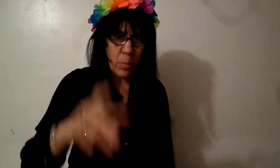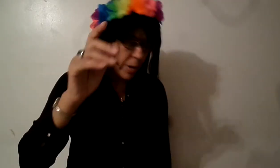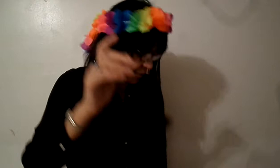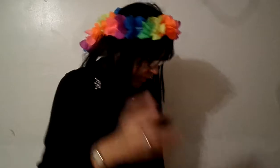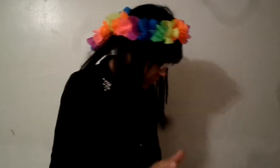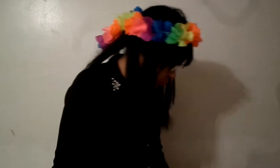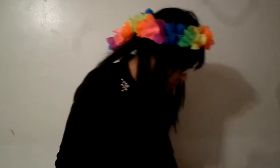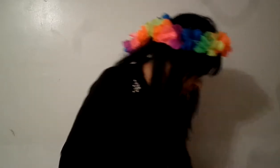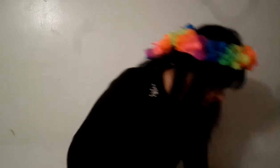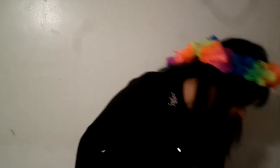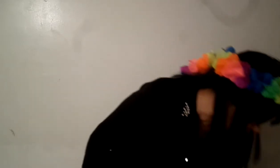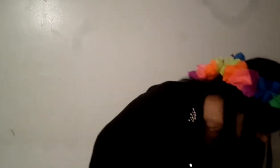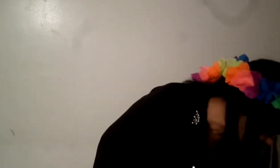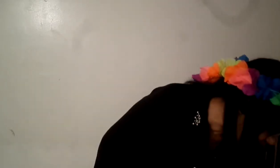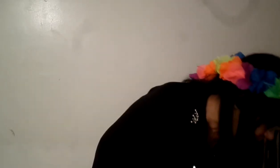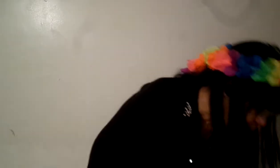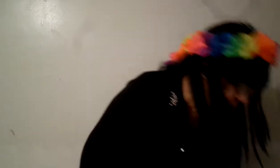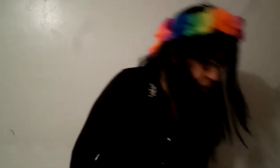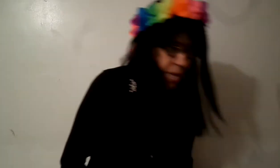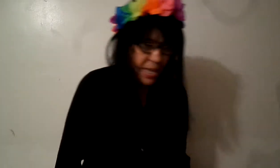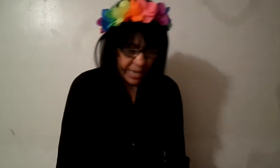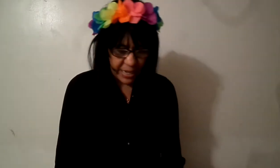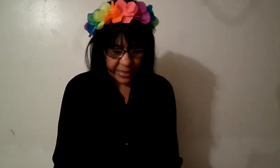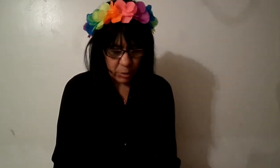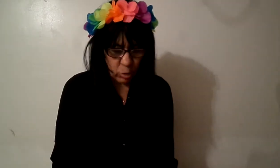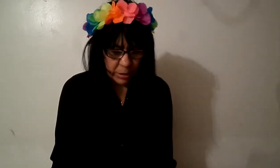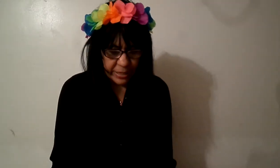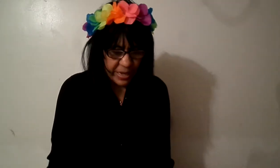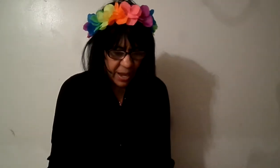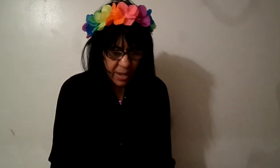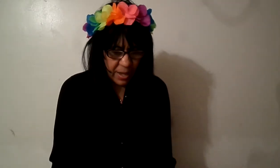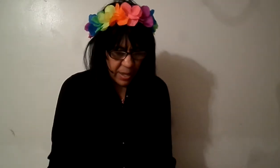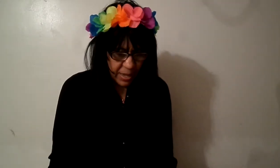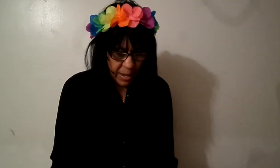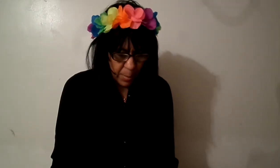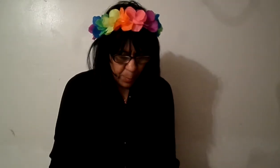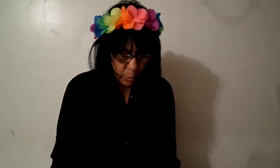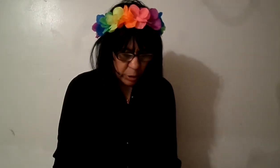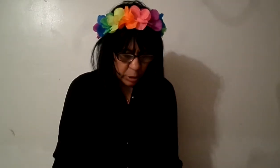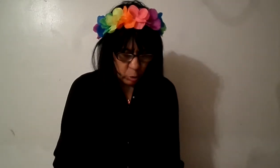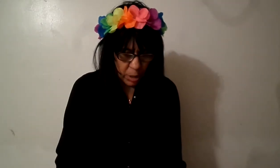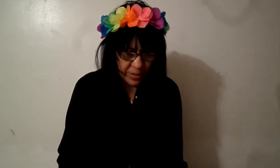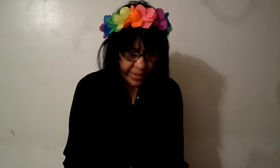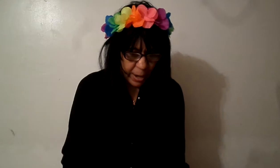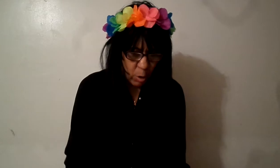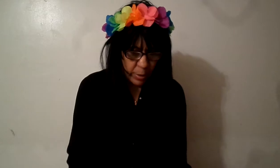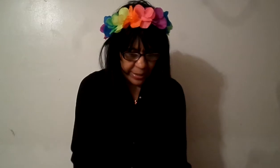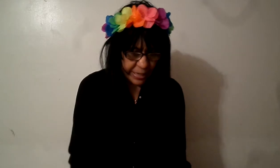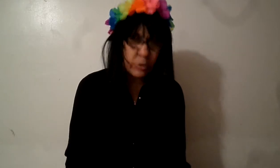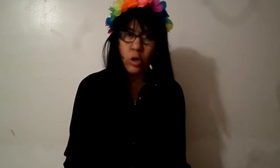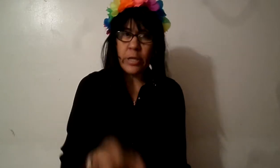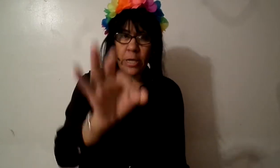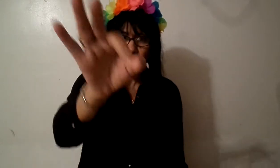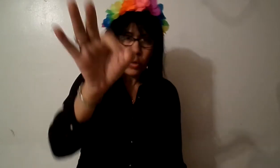porque hasta son son tan sinvergüenzas que están todo el día poniendo el video dentro de youtube